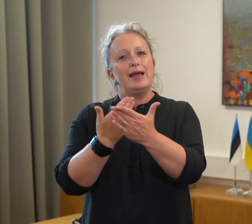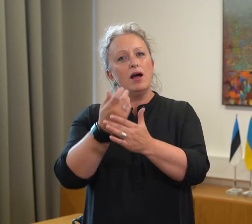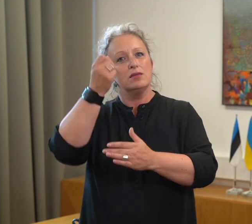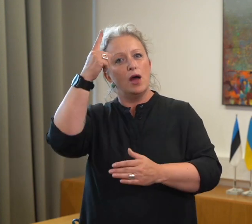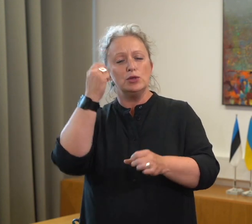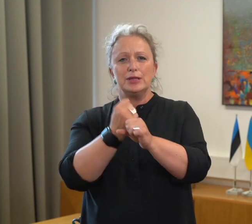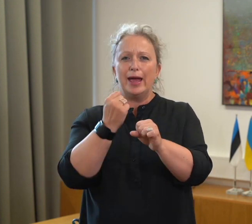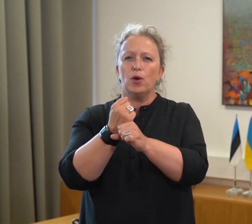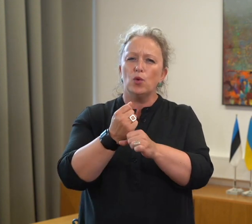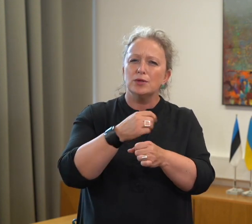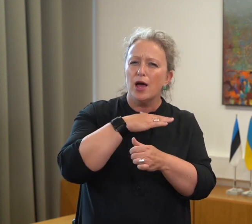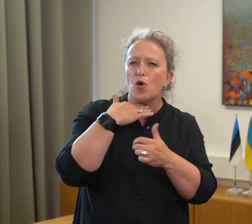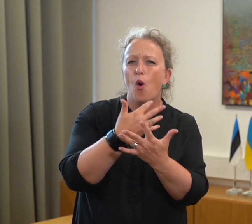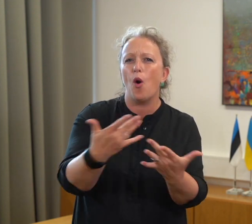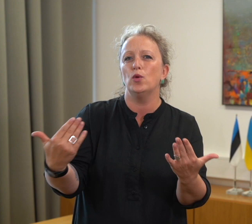uut aastat meile kõigile!